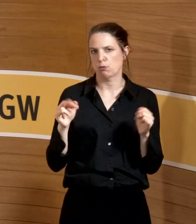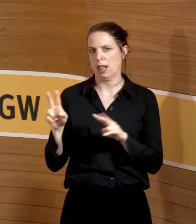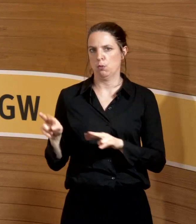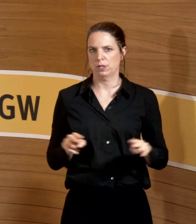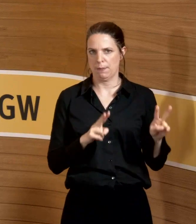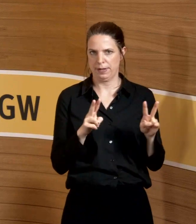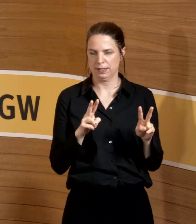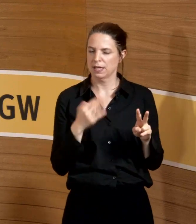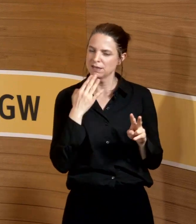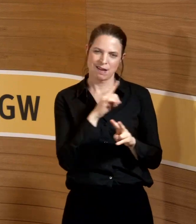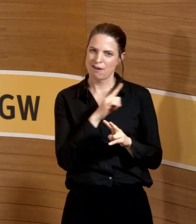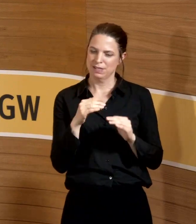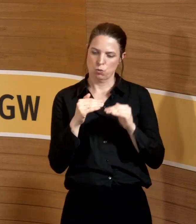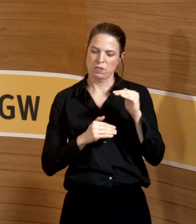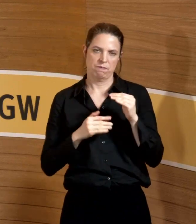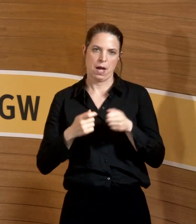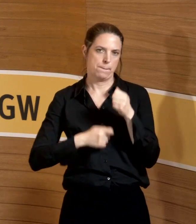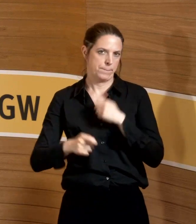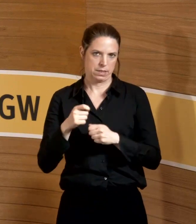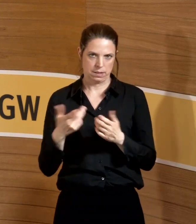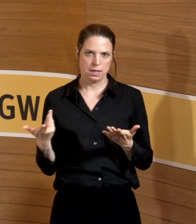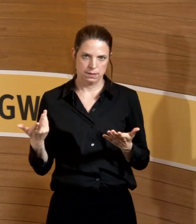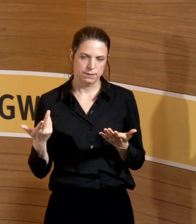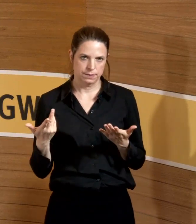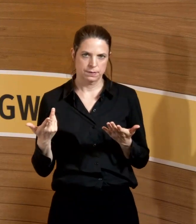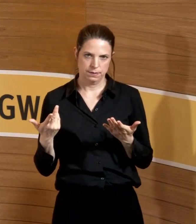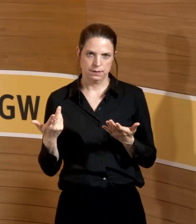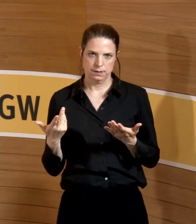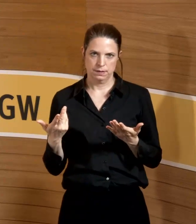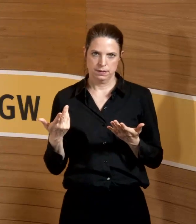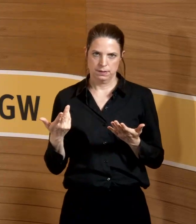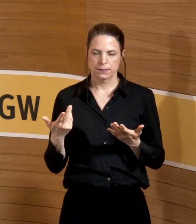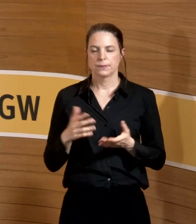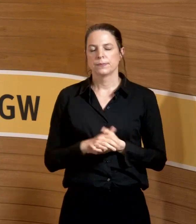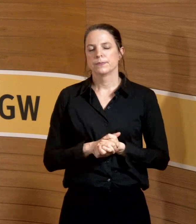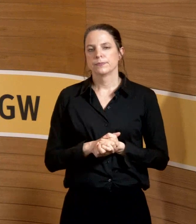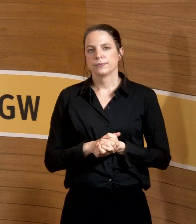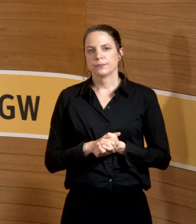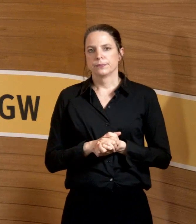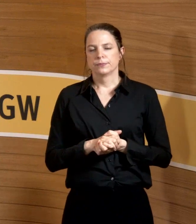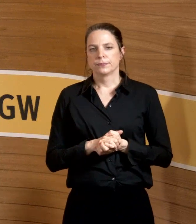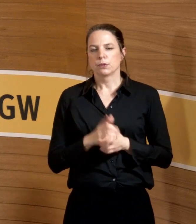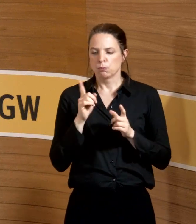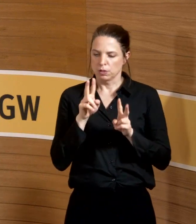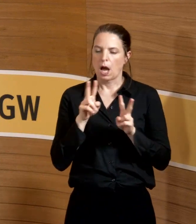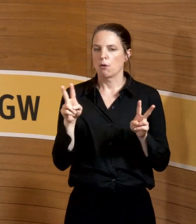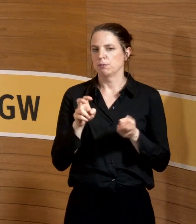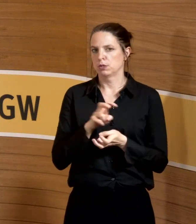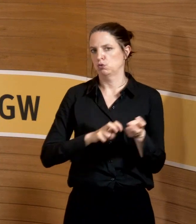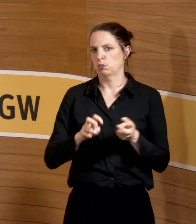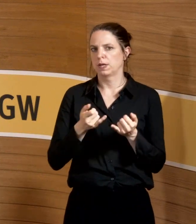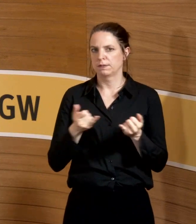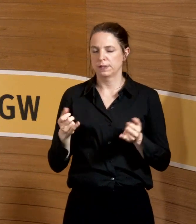eine Ungerechtigkeit wiederum über diese vermeintliche Freizügigkeit einführt. Also da muss man ein bisschen aufpassen.